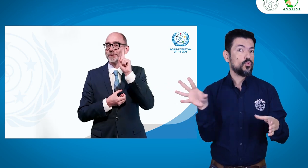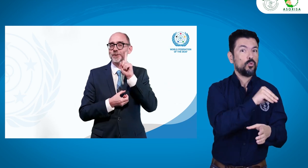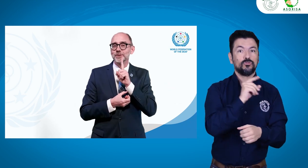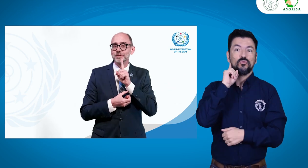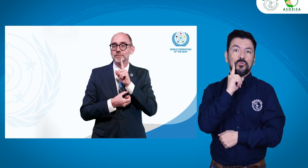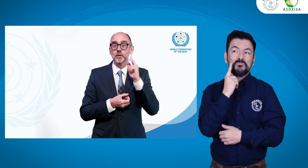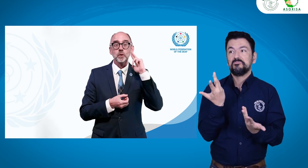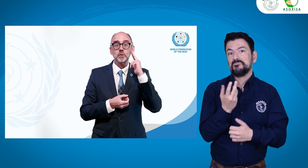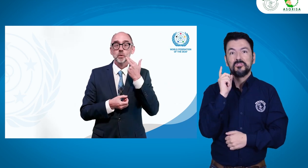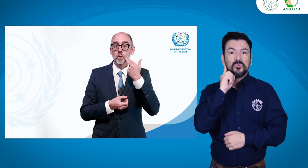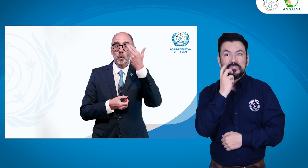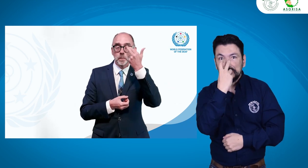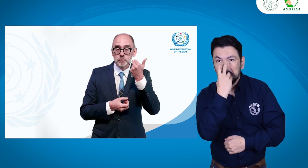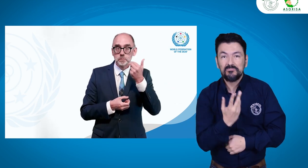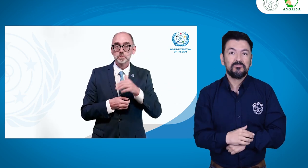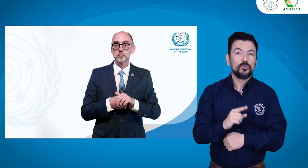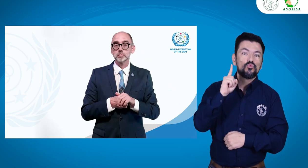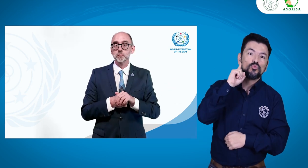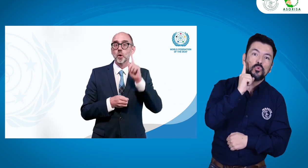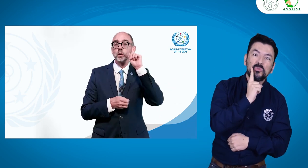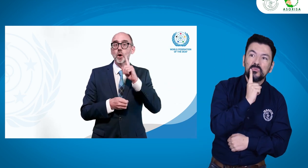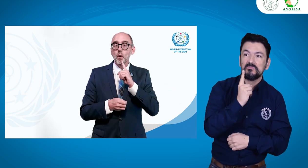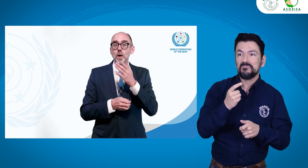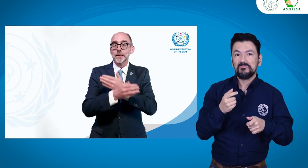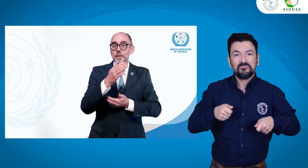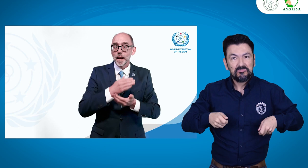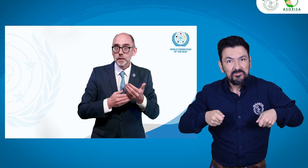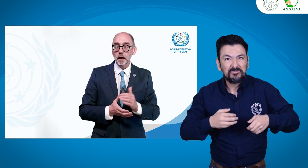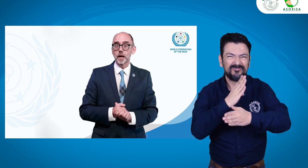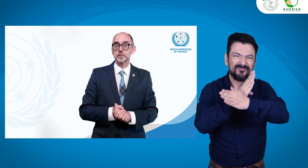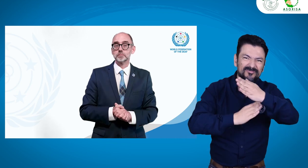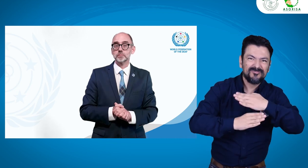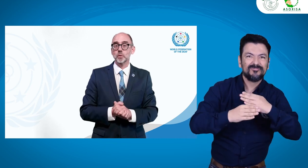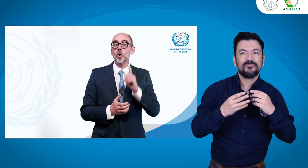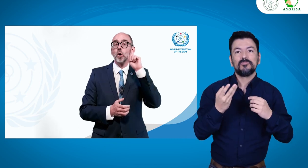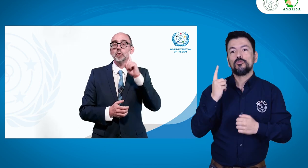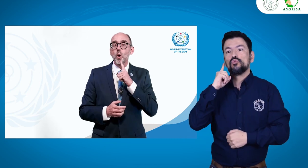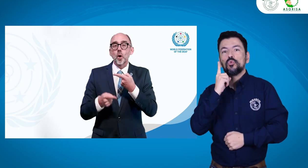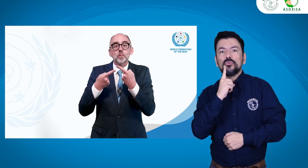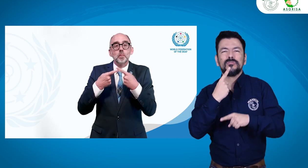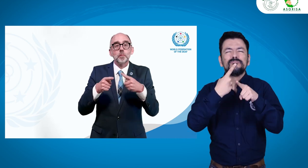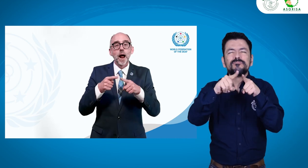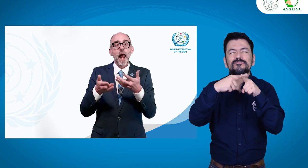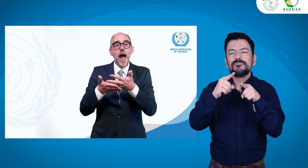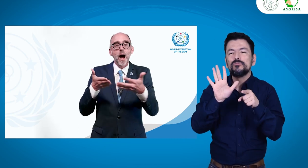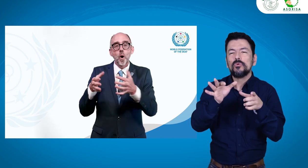toda la comunidad. Por ejemplo, personas sordosiegas, personas sordas con discapacidad